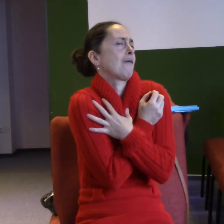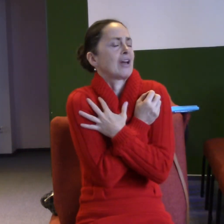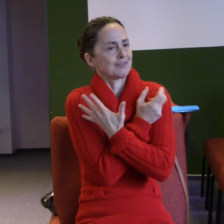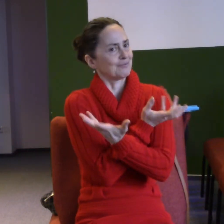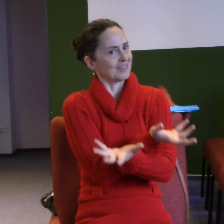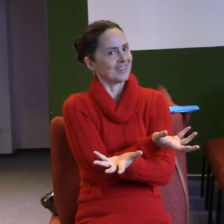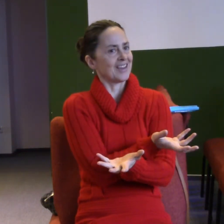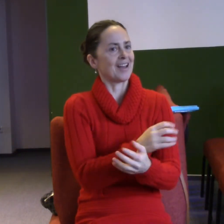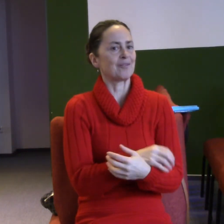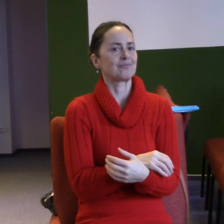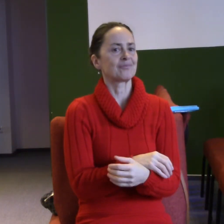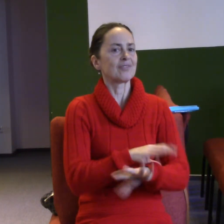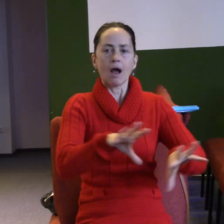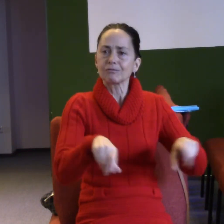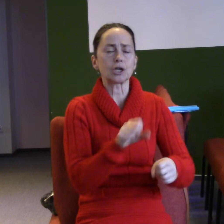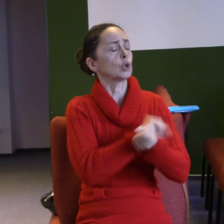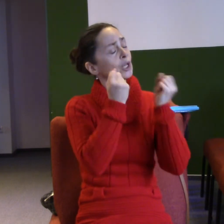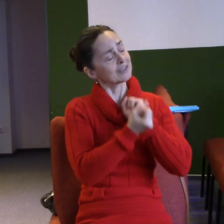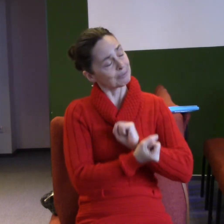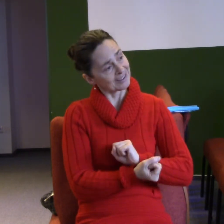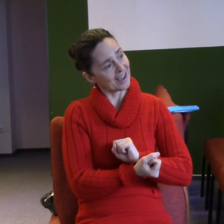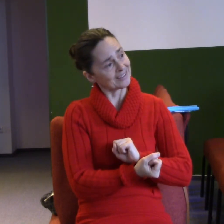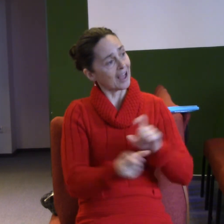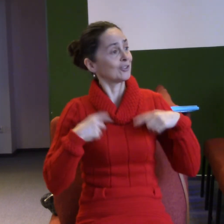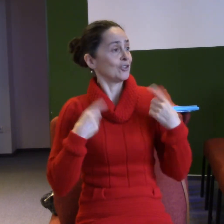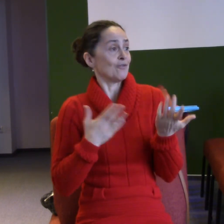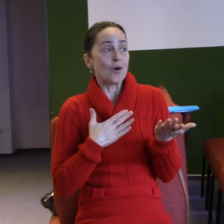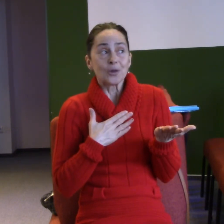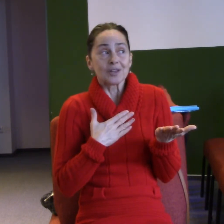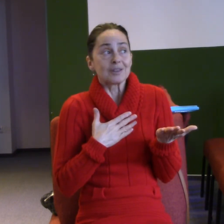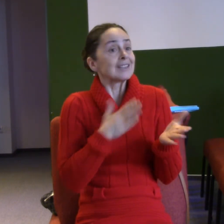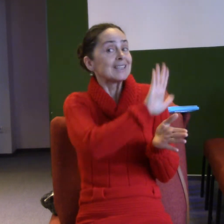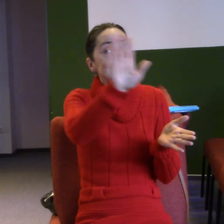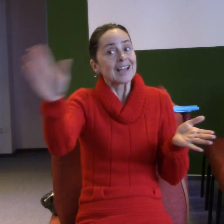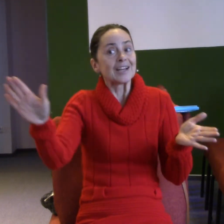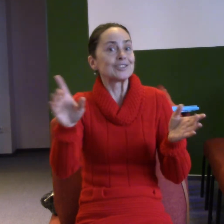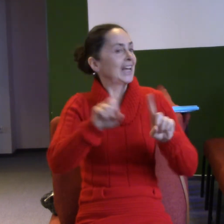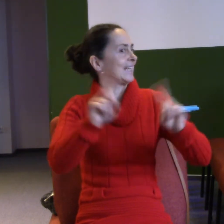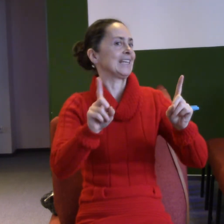všechno obrátit zůru nohama a přišel jsem tvojí život udělat úplně jiným. A to,